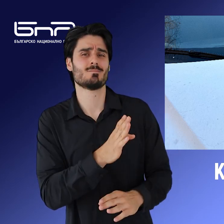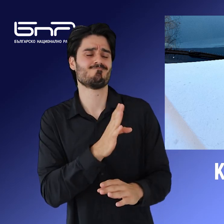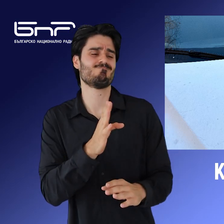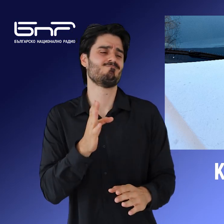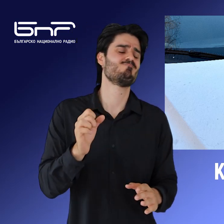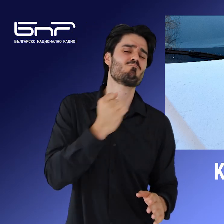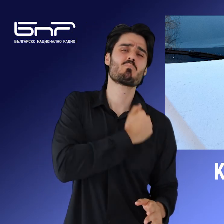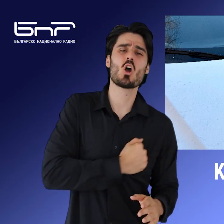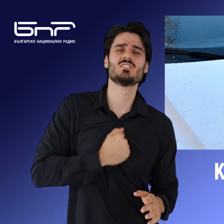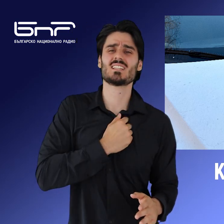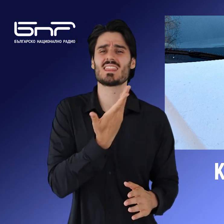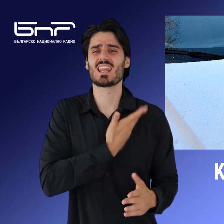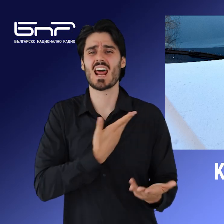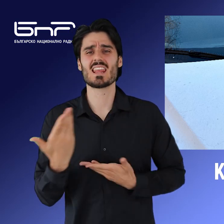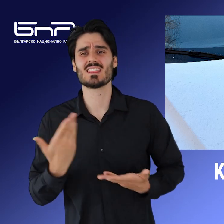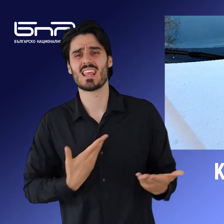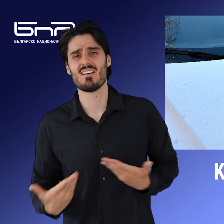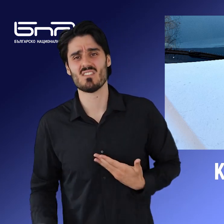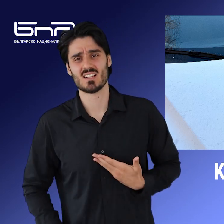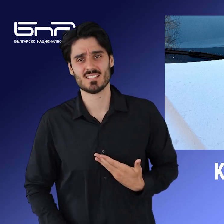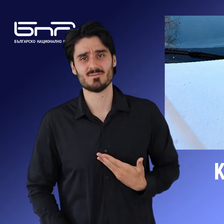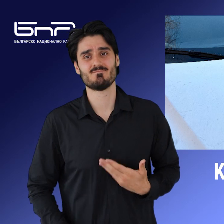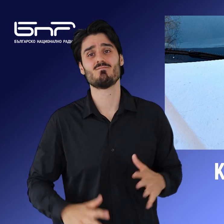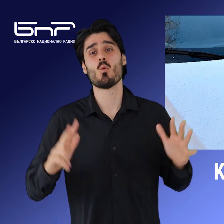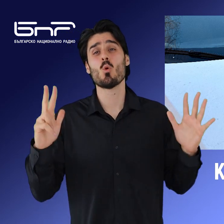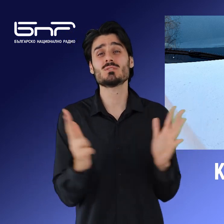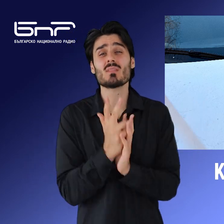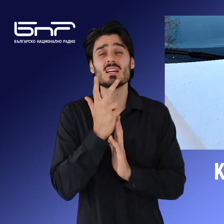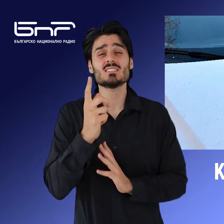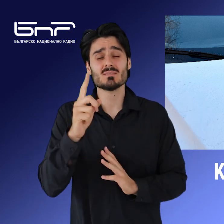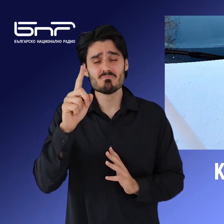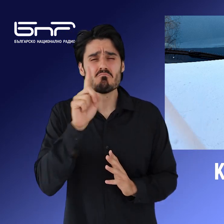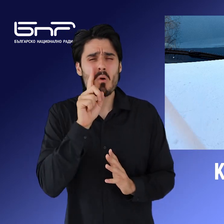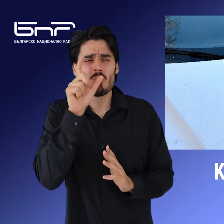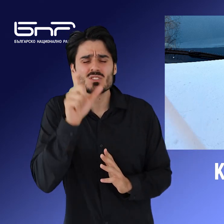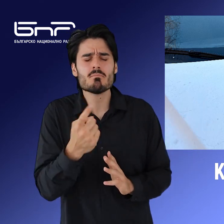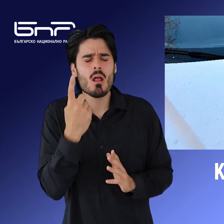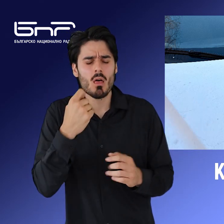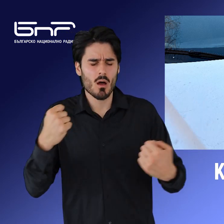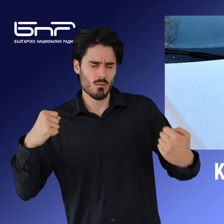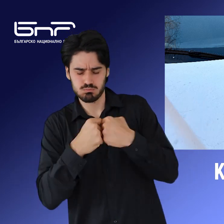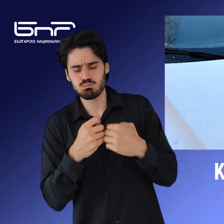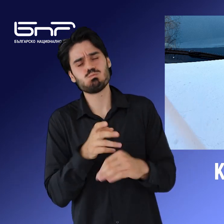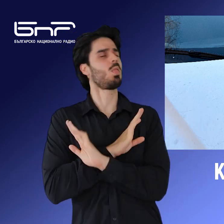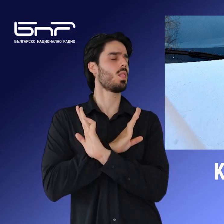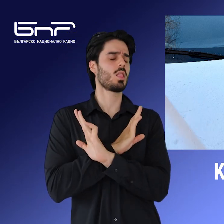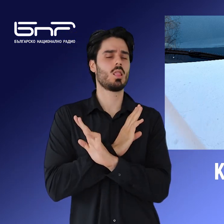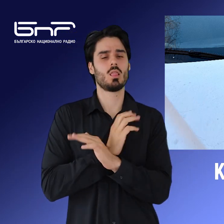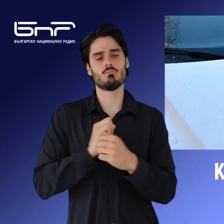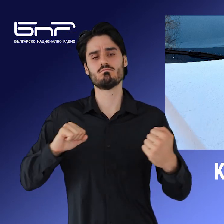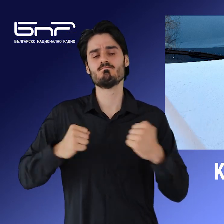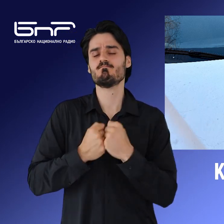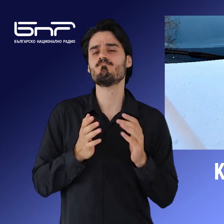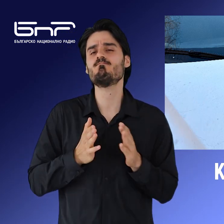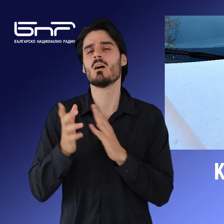на пазарджишката полиция Мирослав Стоянов. 18-годичен шофьор загина на място при тежка катастрофа по пътя Приморско-Китен.